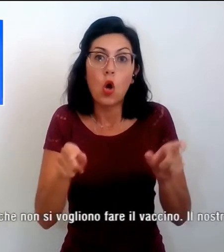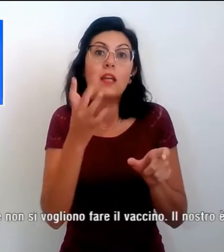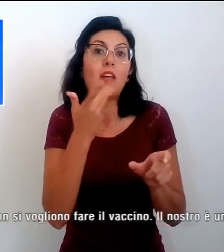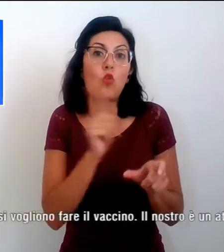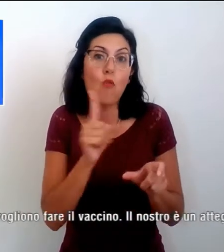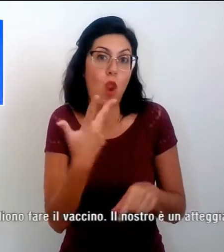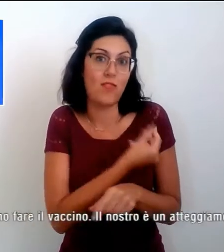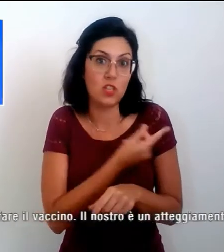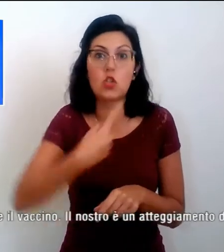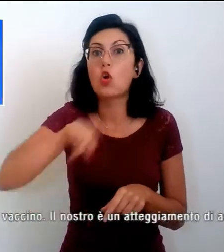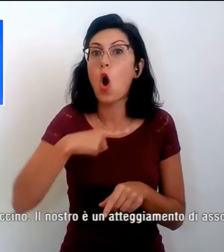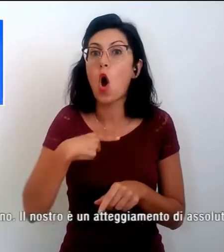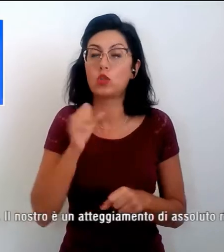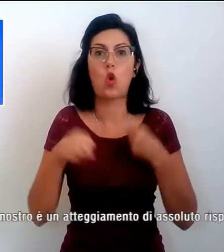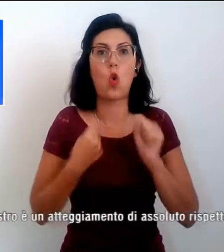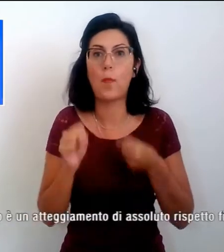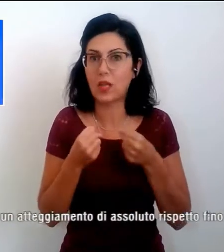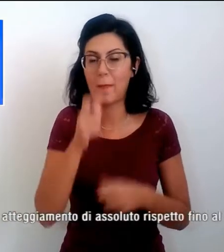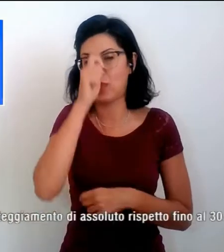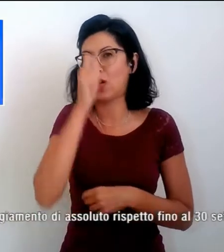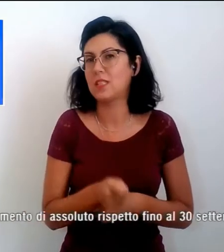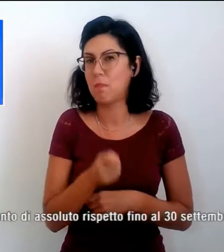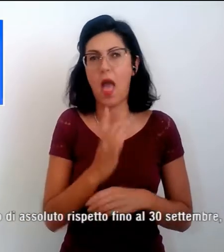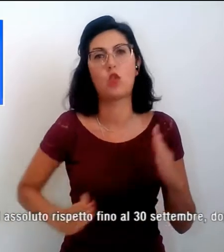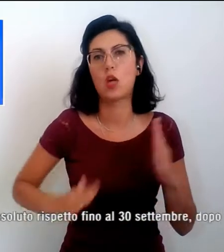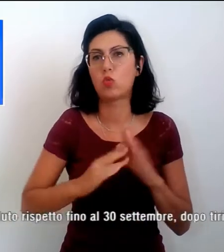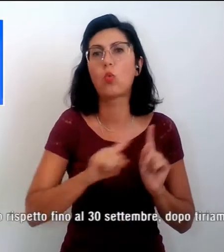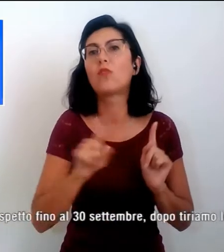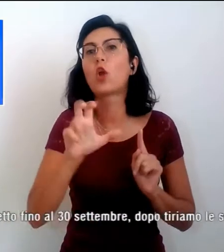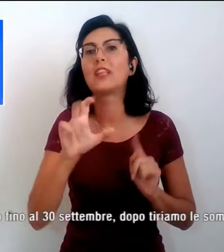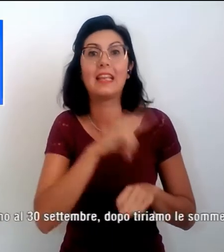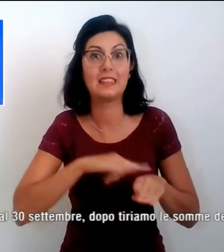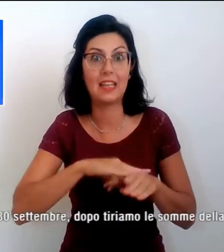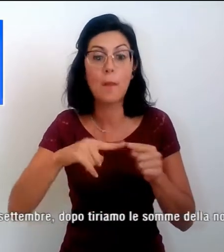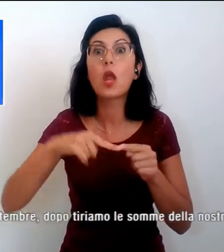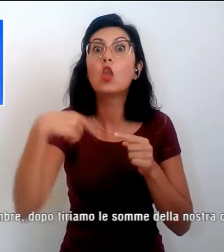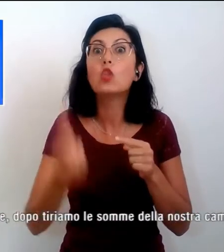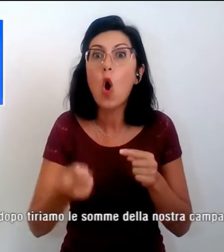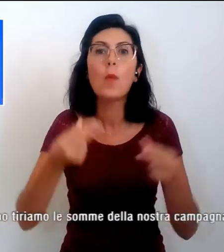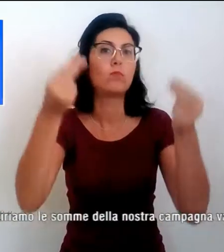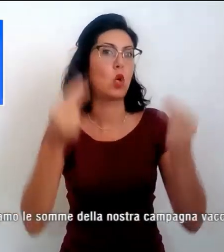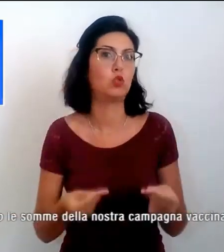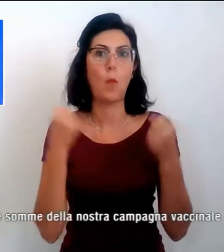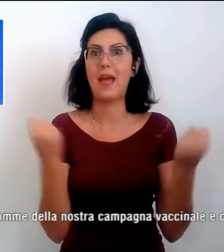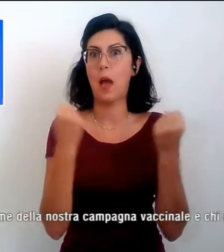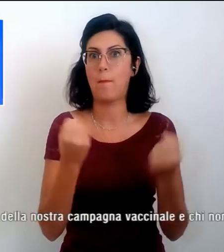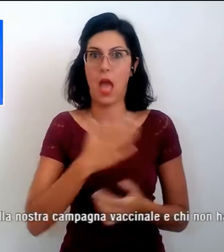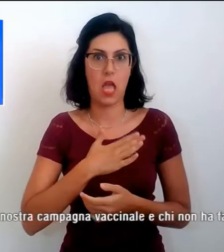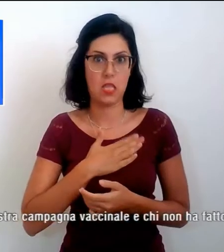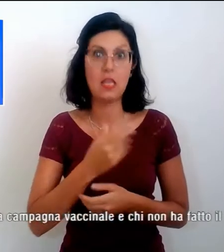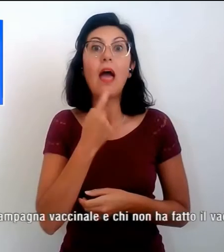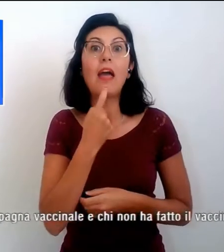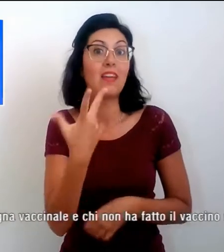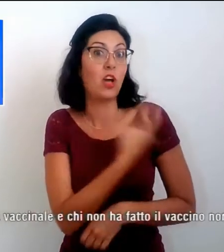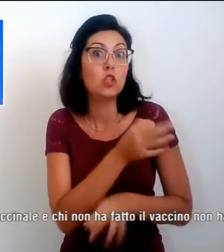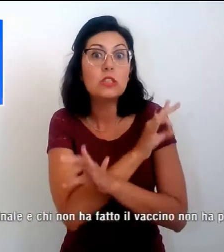atteggiamento di assoluto rispetto fino al 30 settembre. Dopo tiriamo le somme della nostra campagna e chi non lo ha fatto